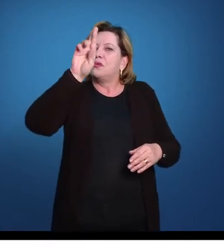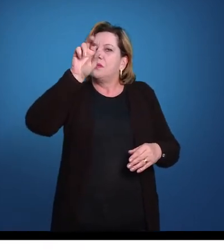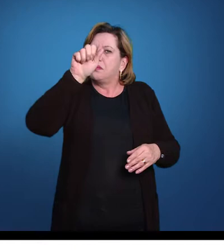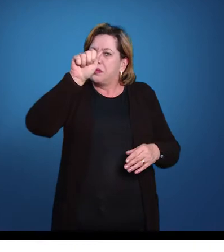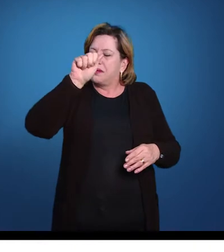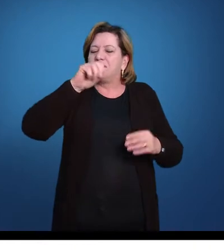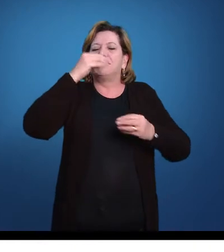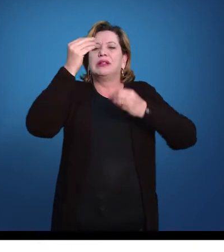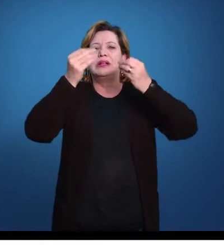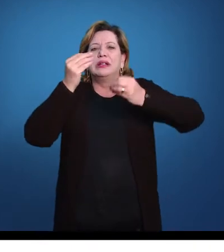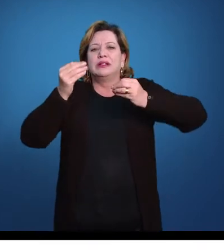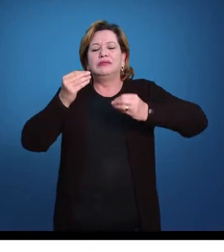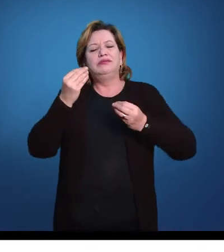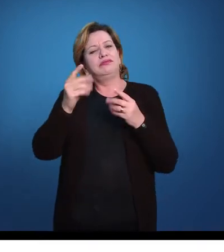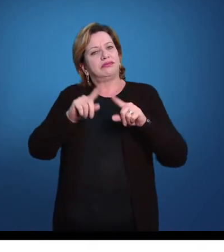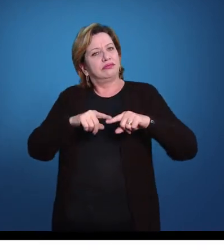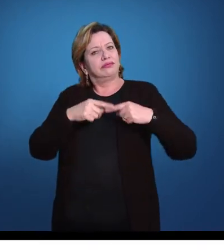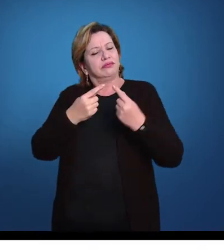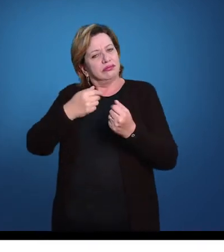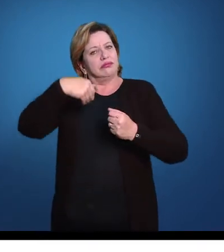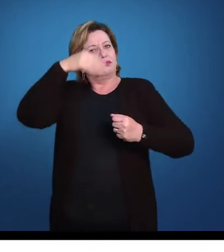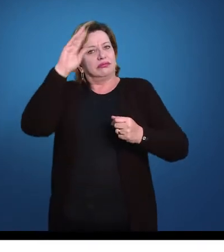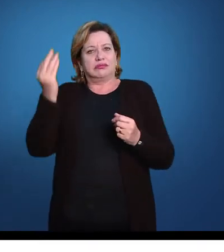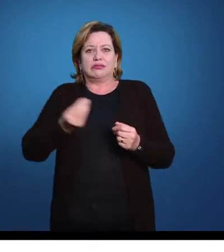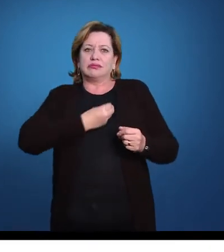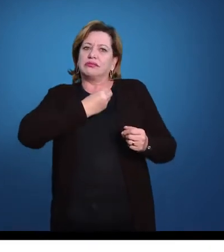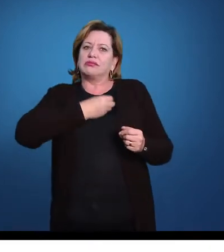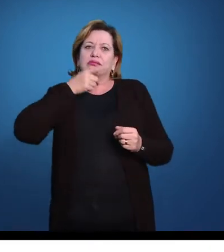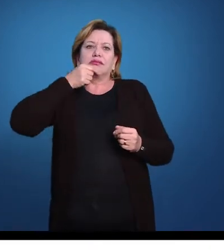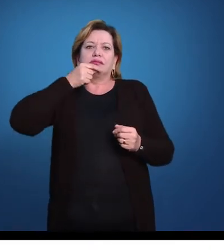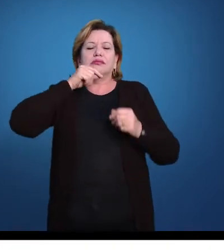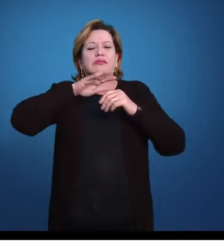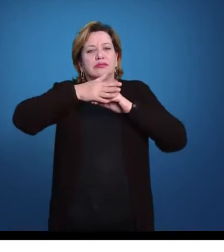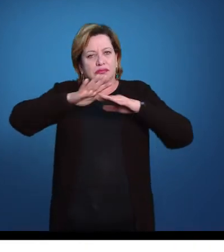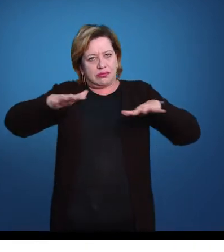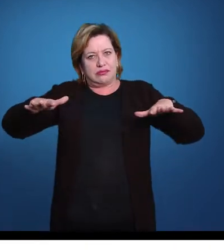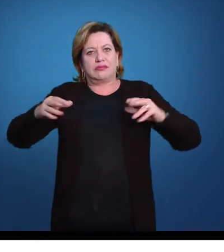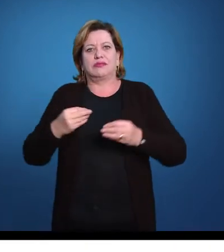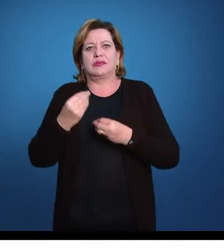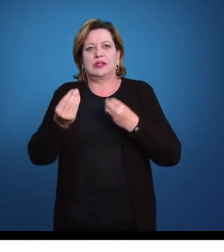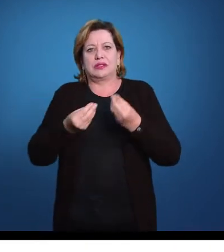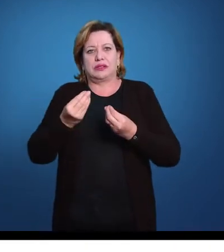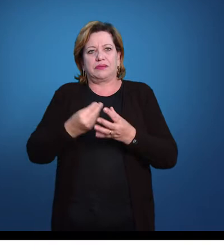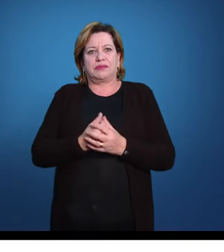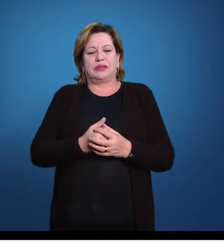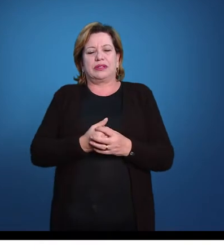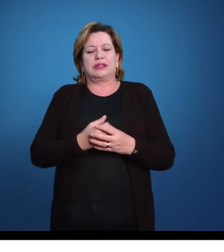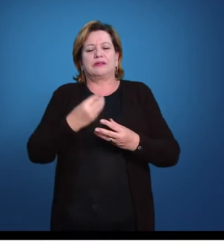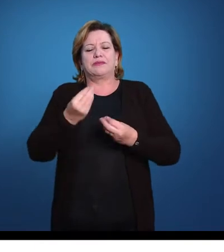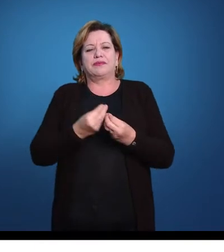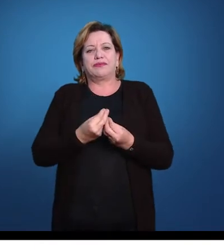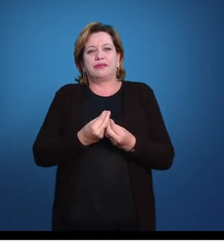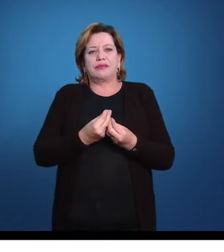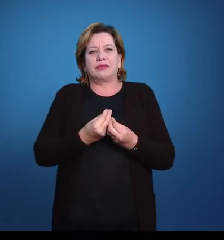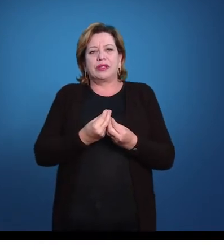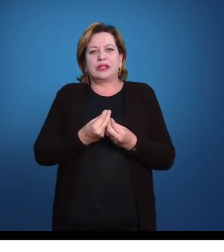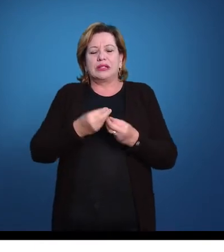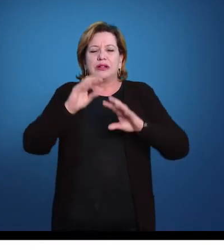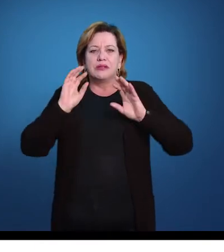e água salgada, mas não costumam ser vistos aí em ambientes dulcícolas, em ambientes de água doce. Esses organismos, os